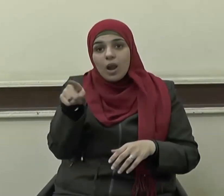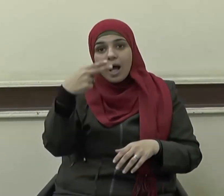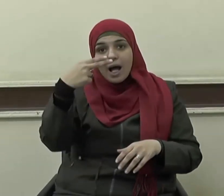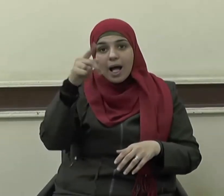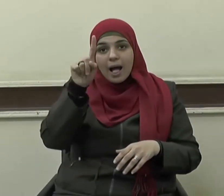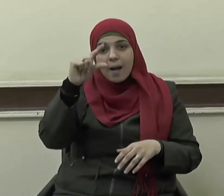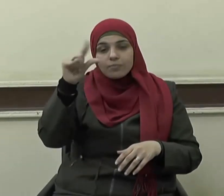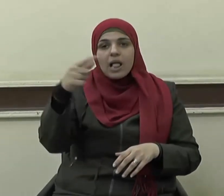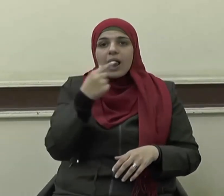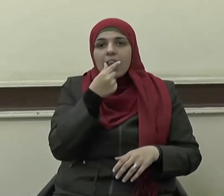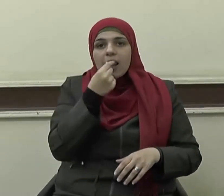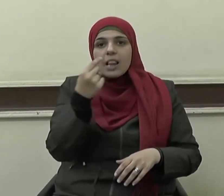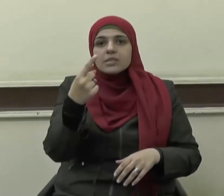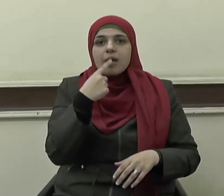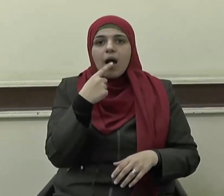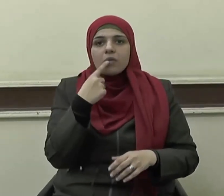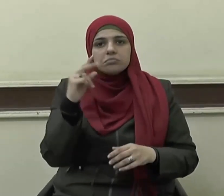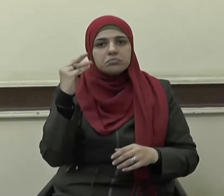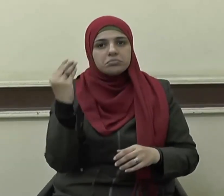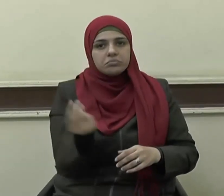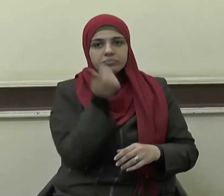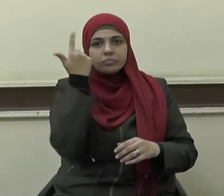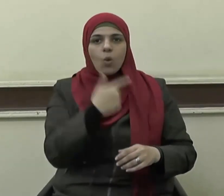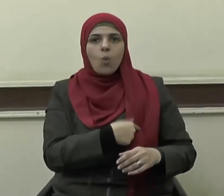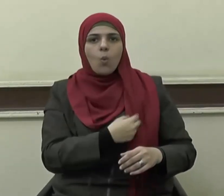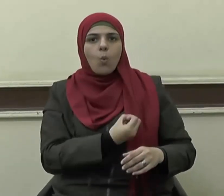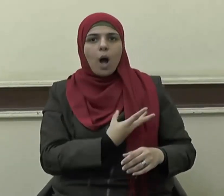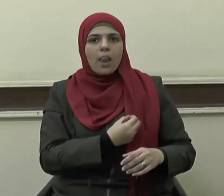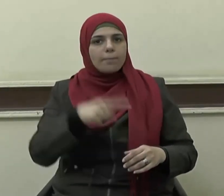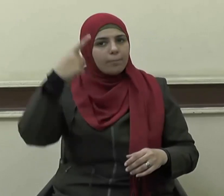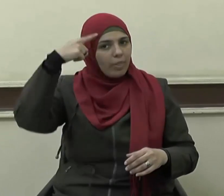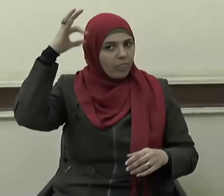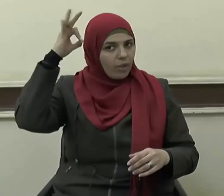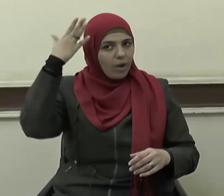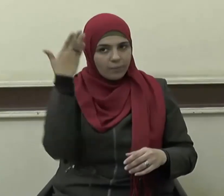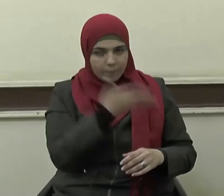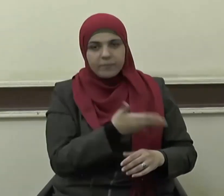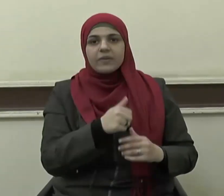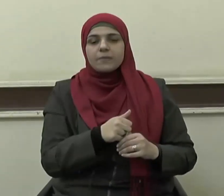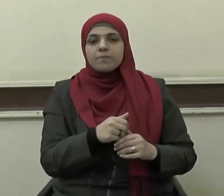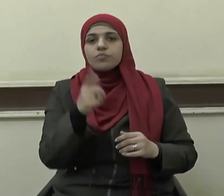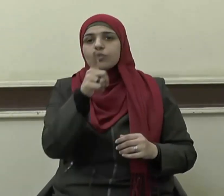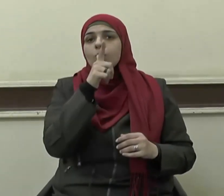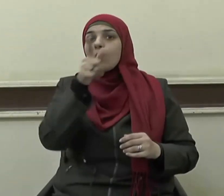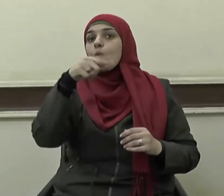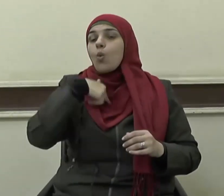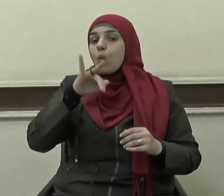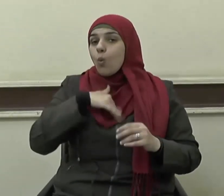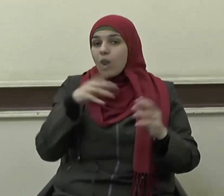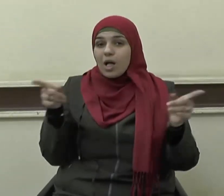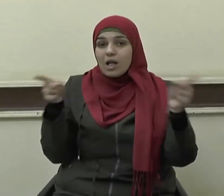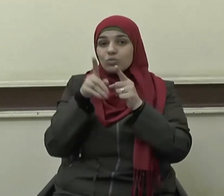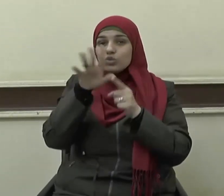لسانا سؤولا وقلبا عقولا ولم يكن الأمر قاصرا على الشباب من الرجال